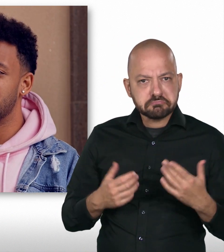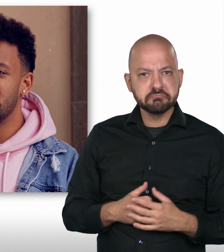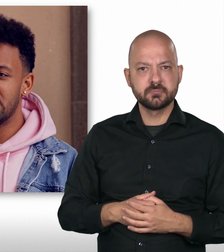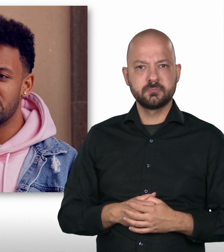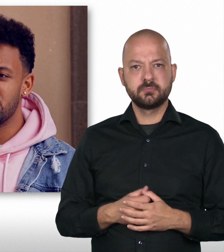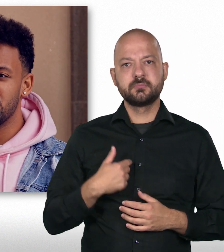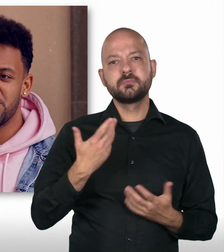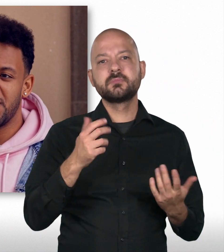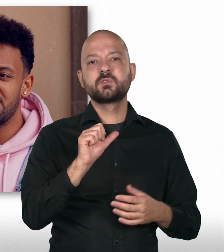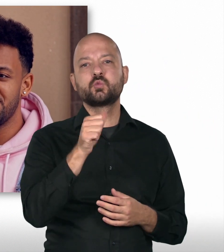hier zu landen?